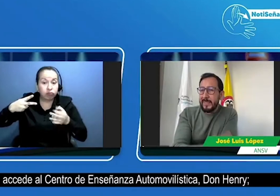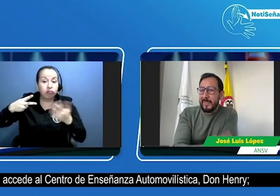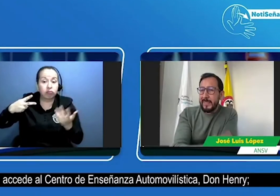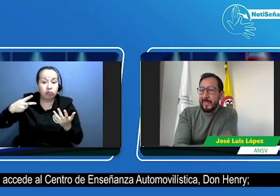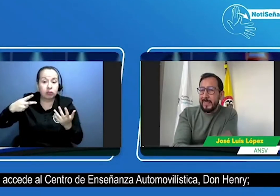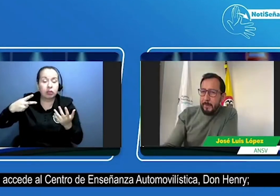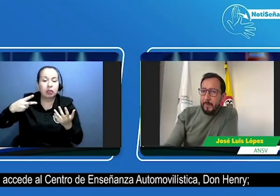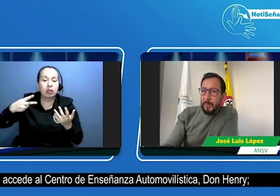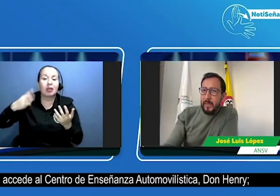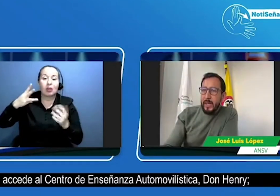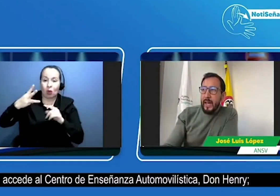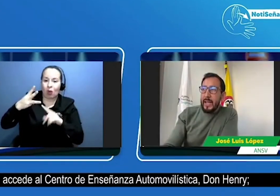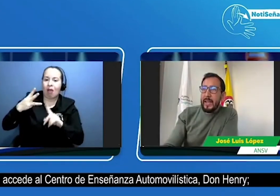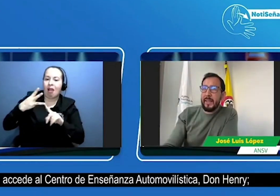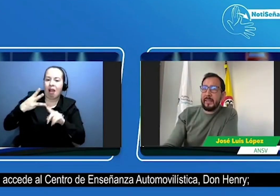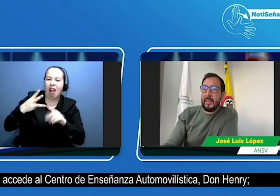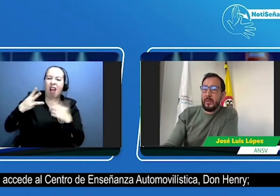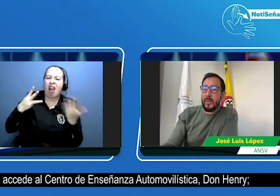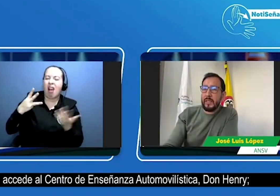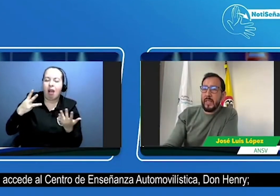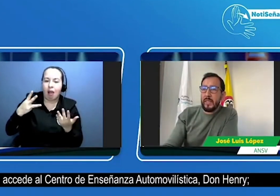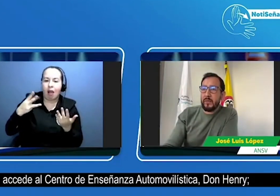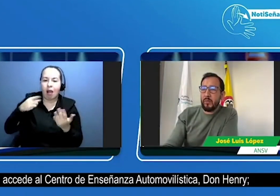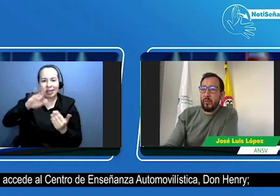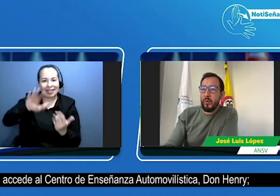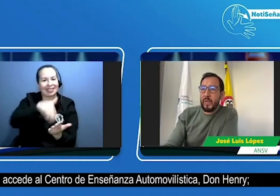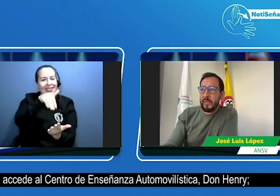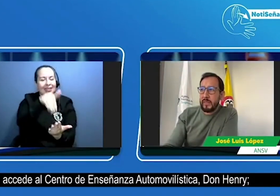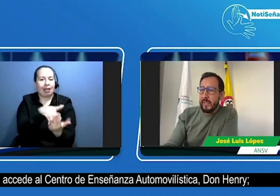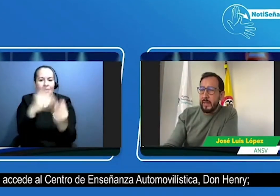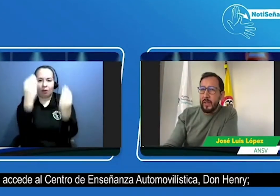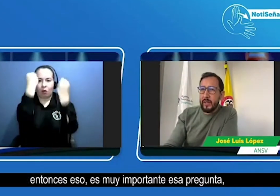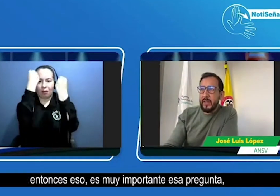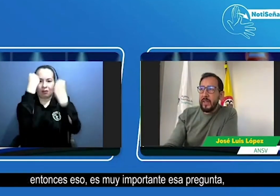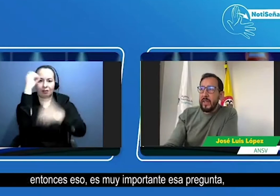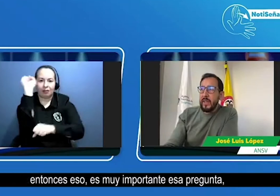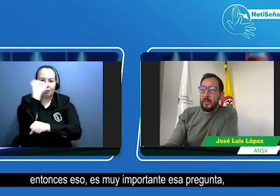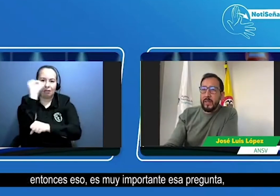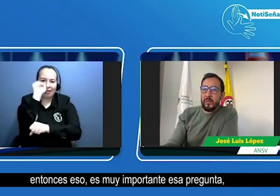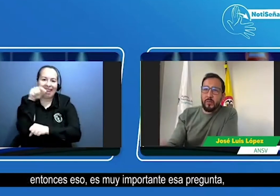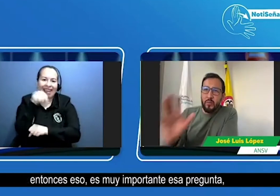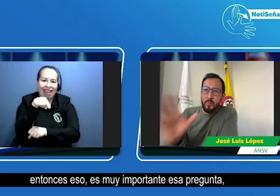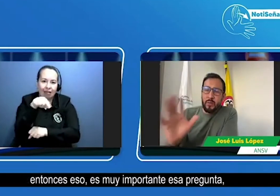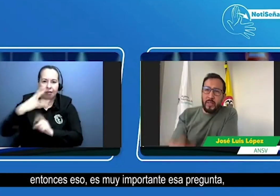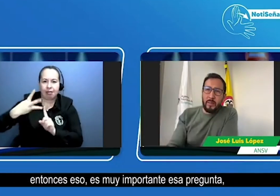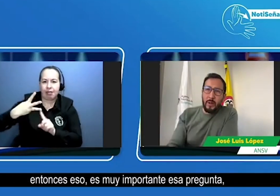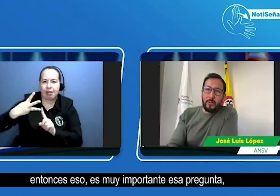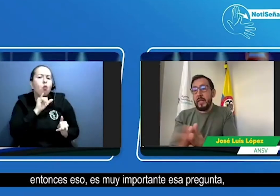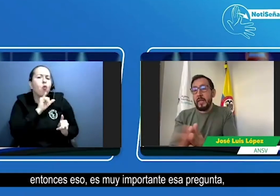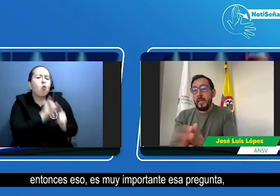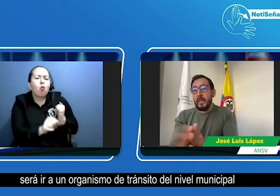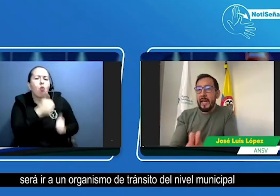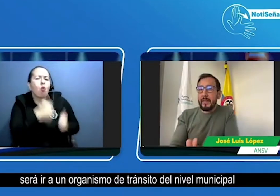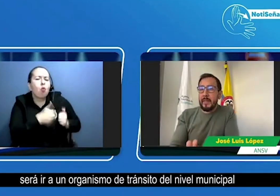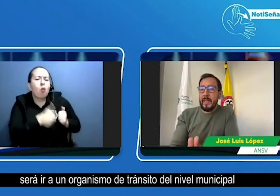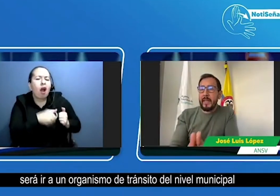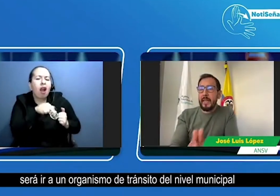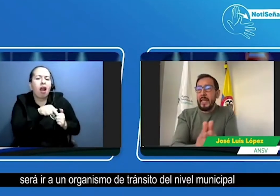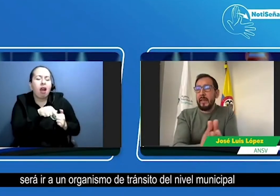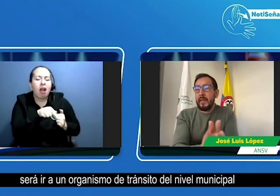accede al centro de enseñanza automovilística entonces eso es muy importante esa pregunta será ir a